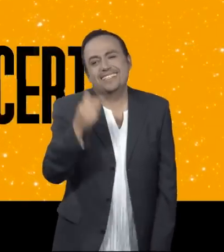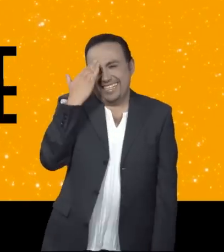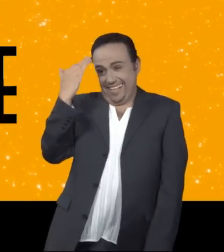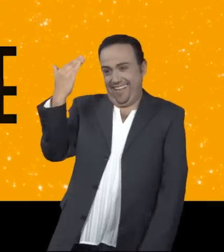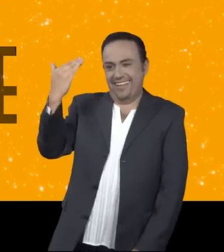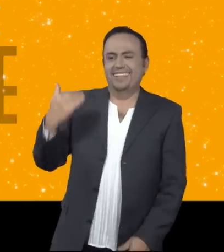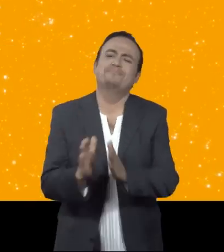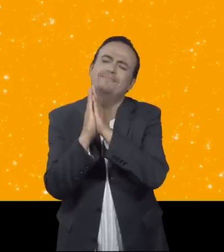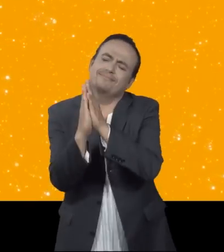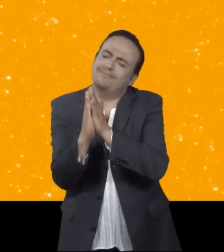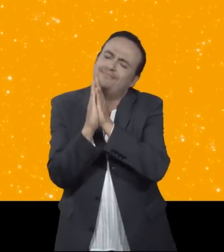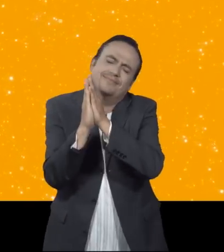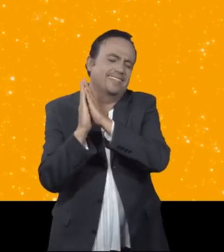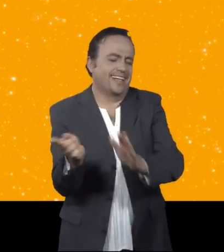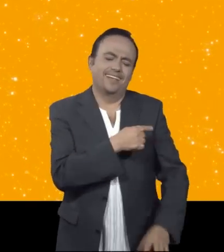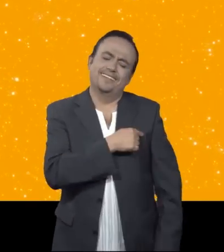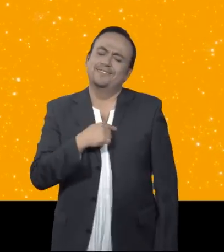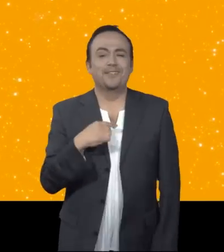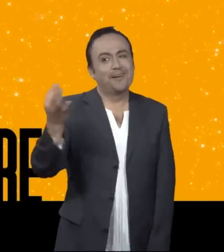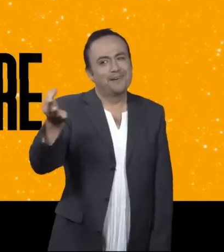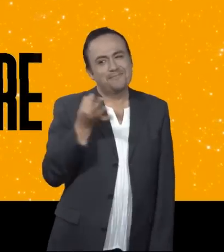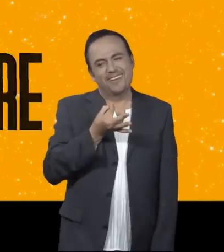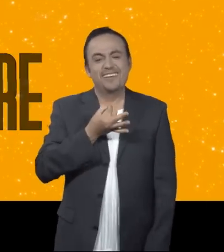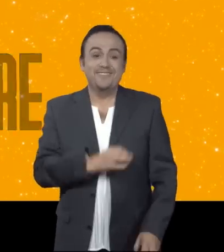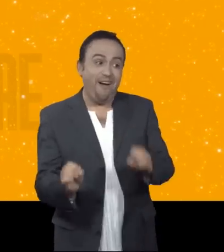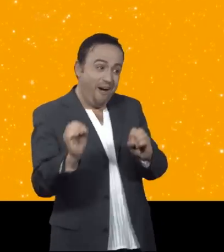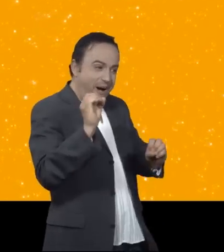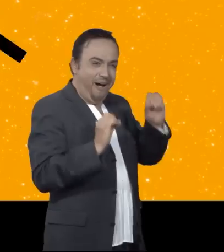convencerte de que me digas tu nombre Oh,